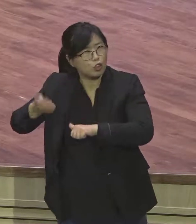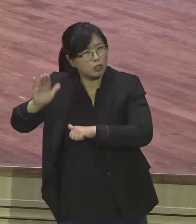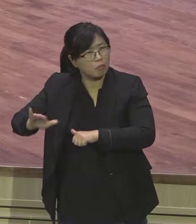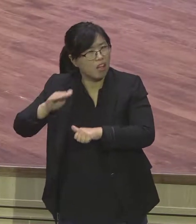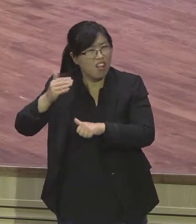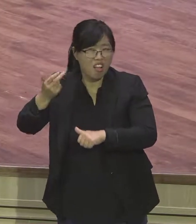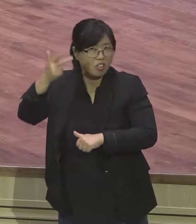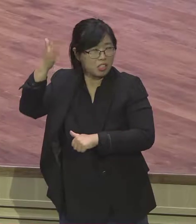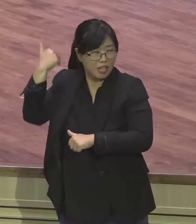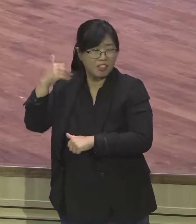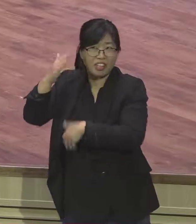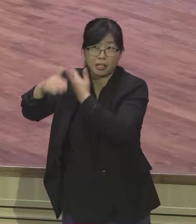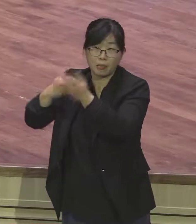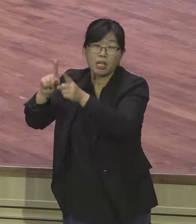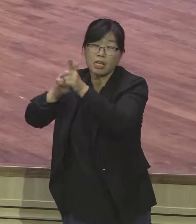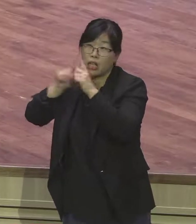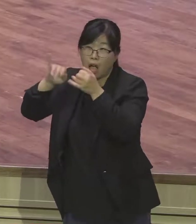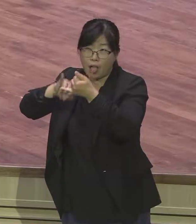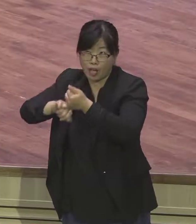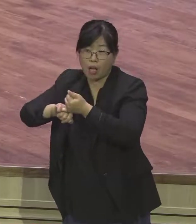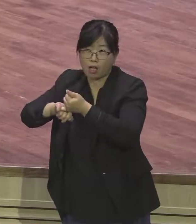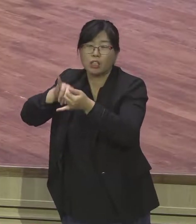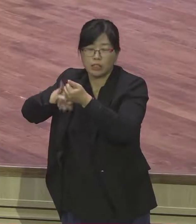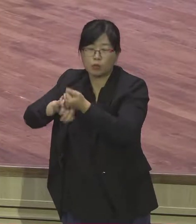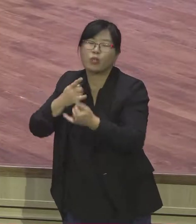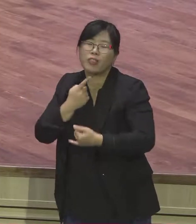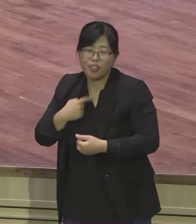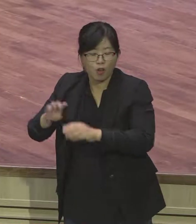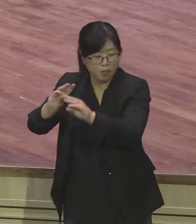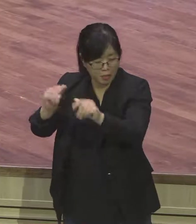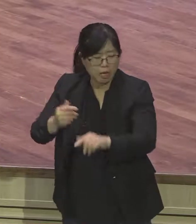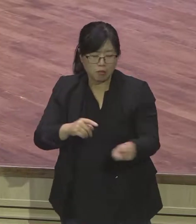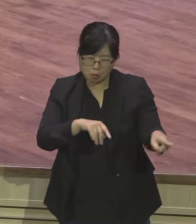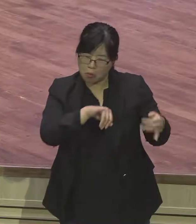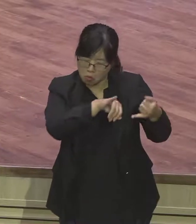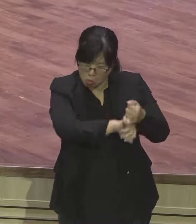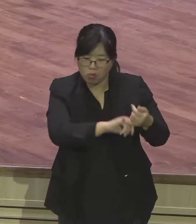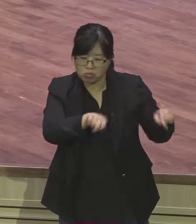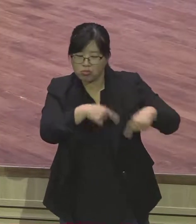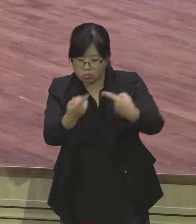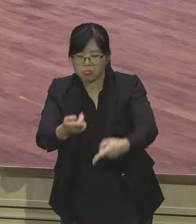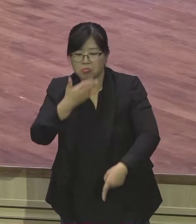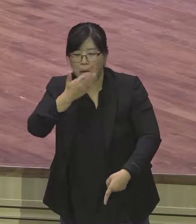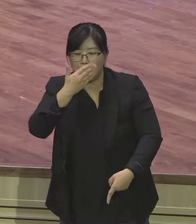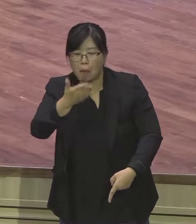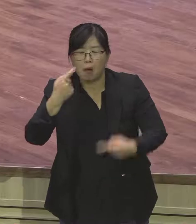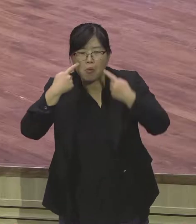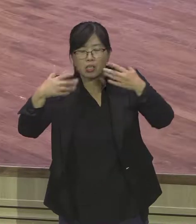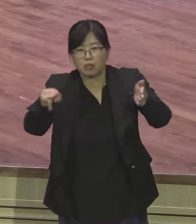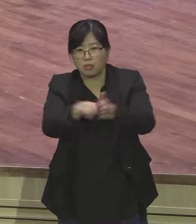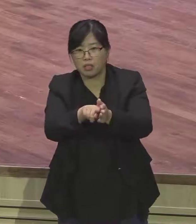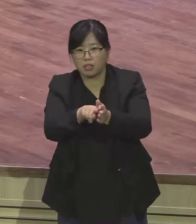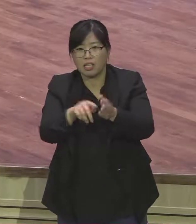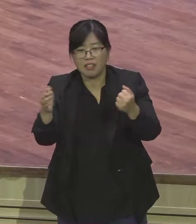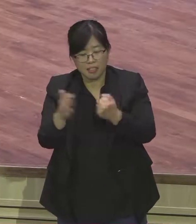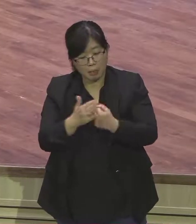인생의 마지막 시간표에서도 확실해 찬 고백을 하잖아요 마지막 시간표 유언인데